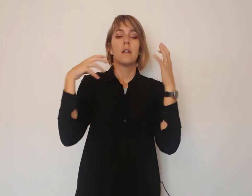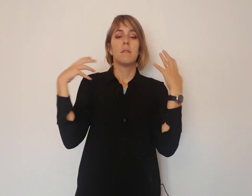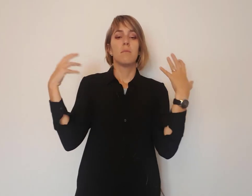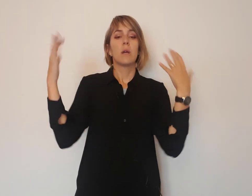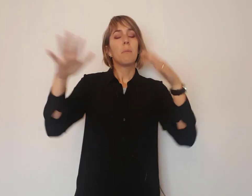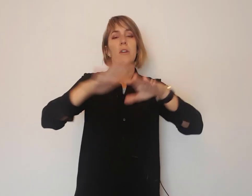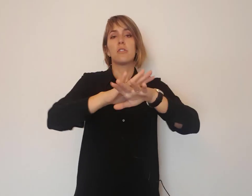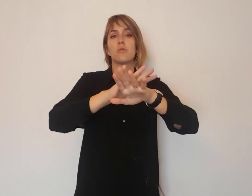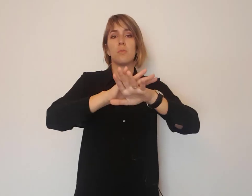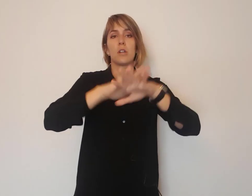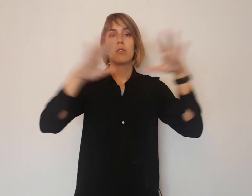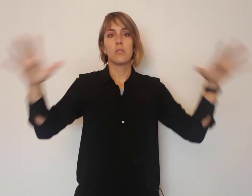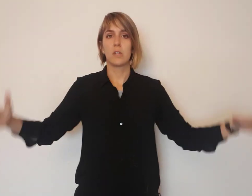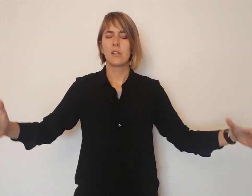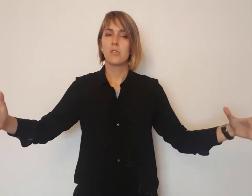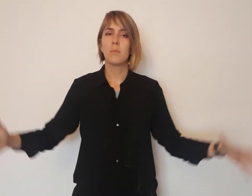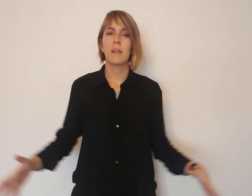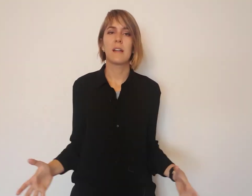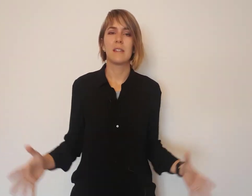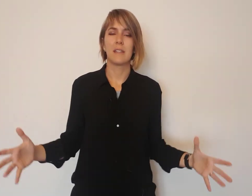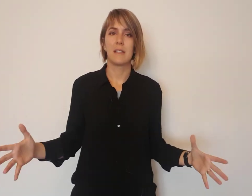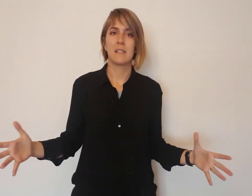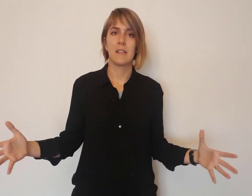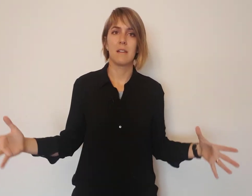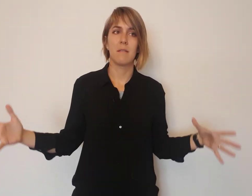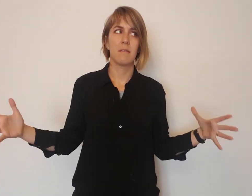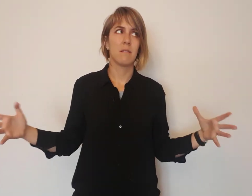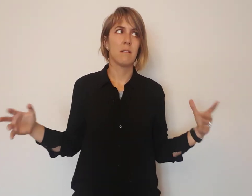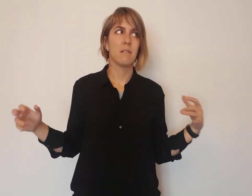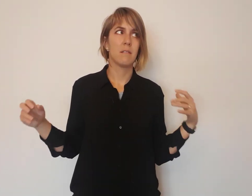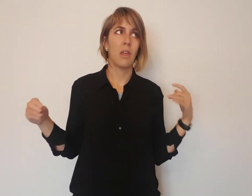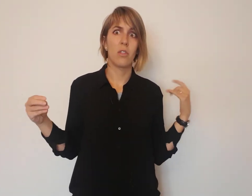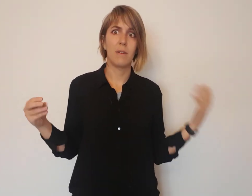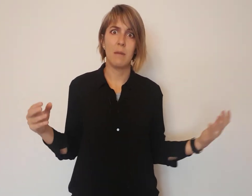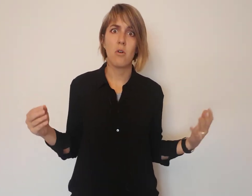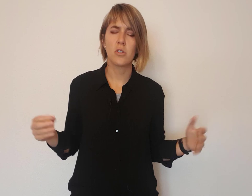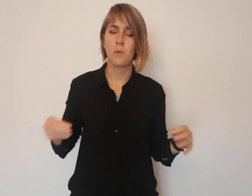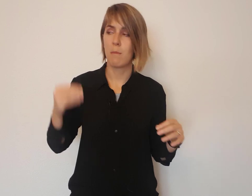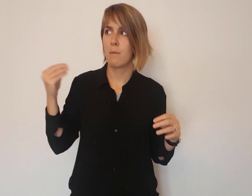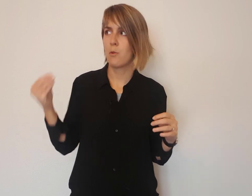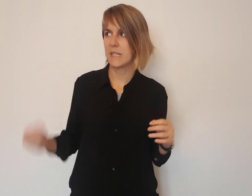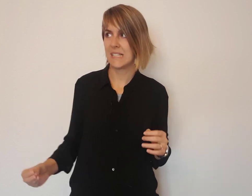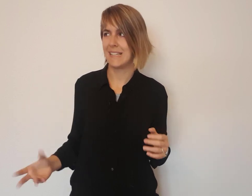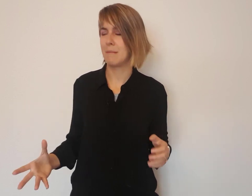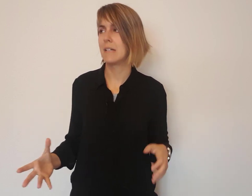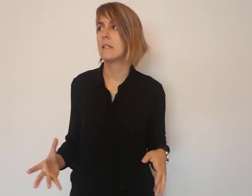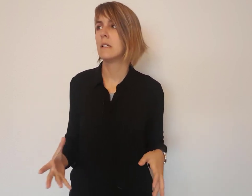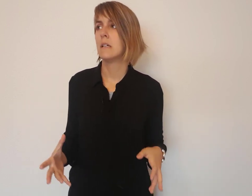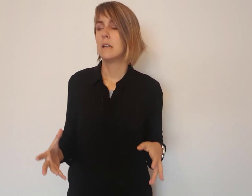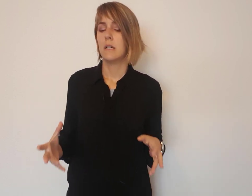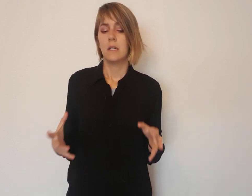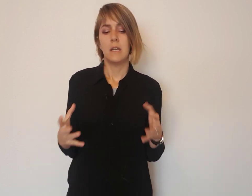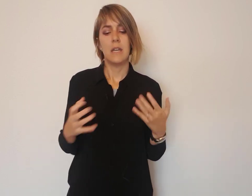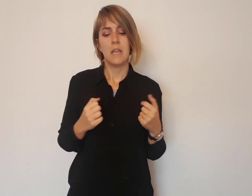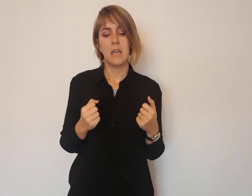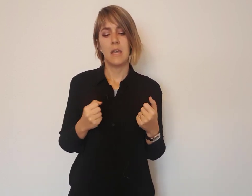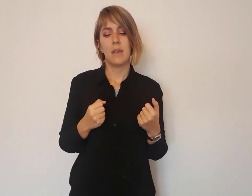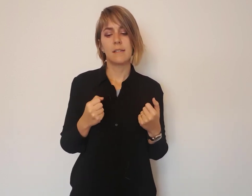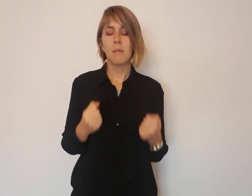Voy a poneros un poquito en contexto para que entendáis de dónde venimos, por me preocupa este tema. Y este